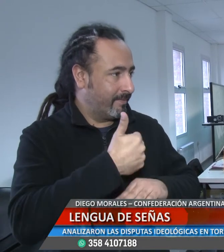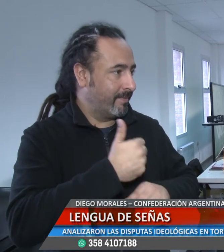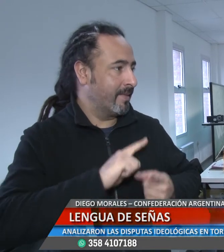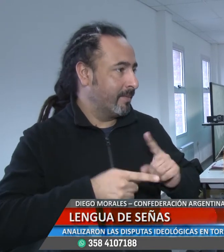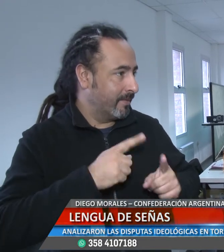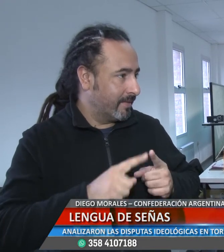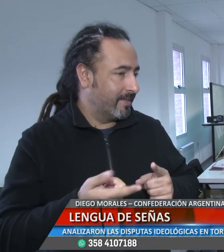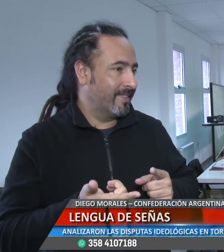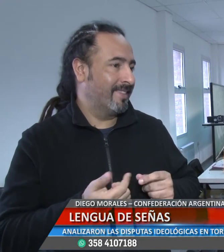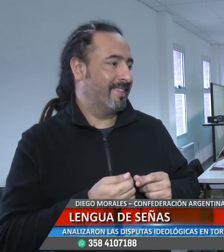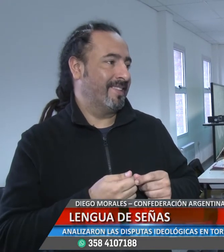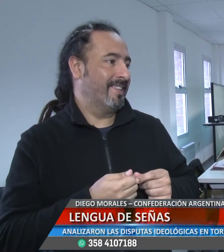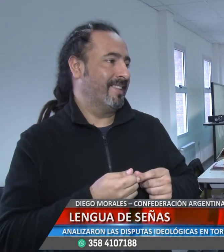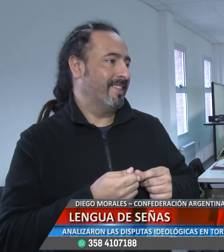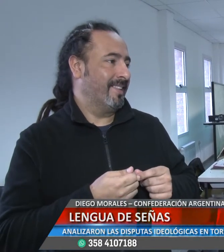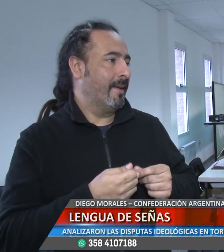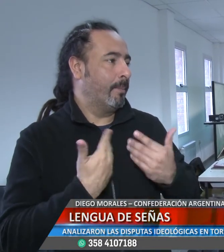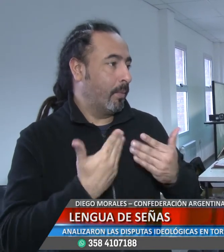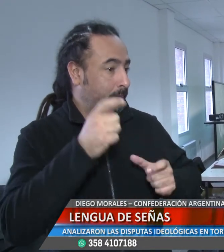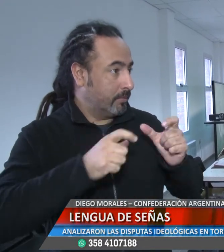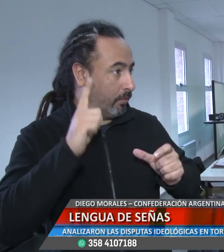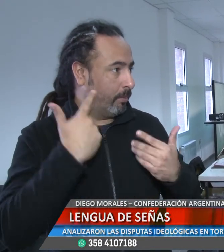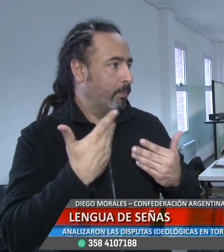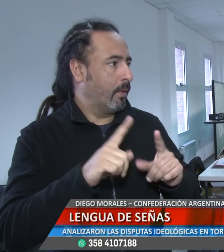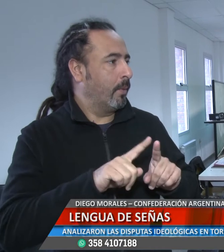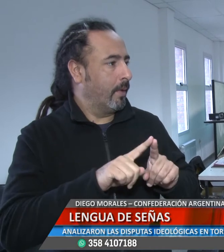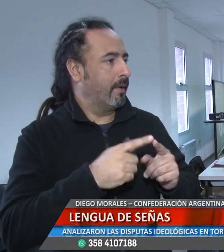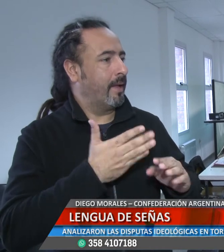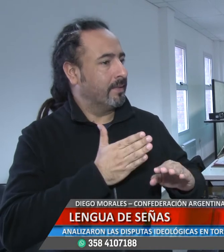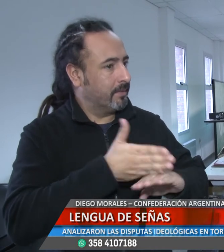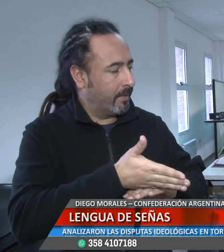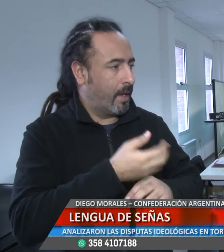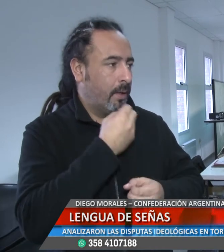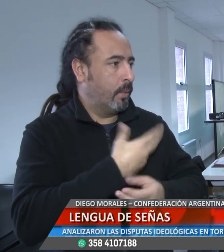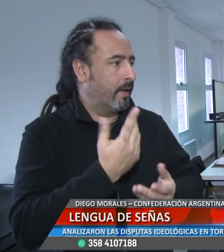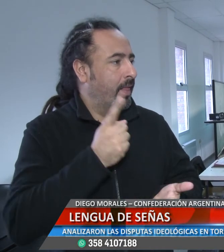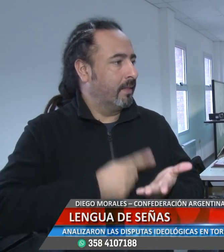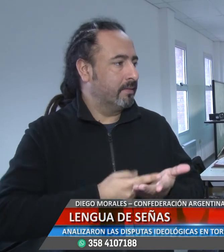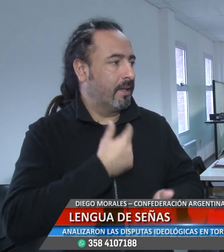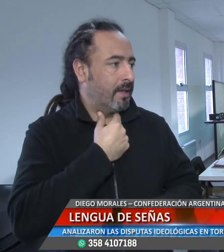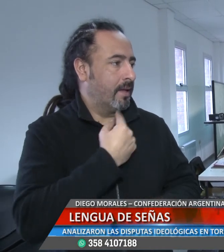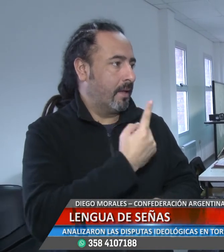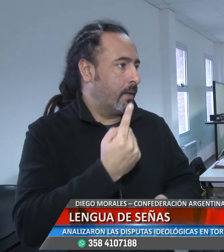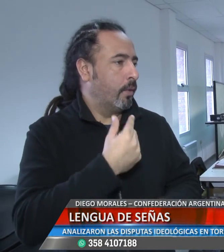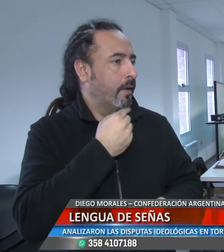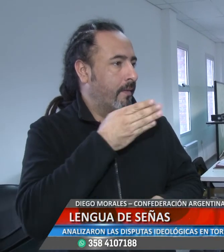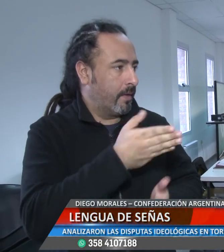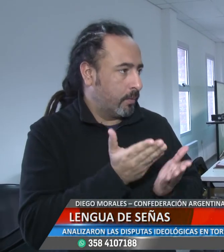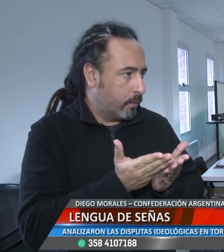necesitamos participar, poder tener espacios de participación, que las personas sordas puedan acceder y que puedan decidir cada